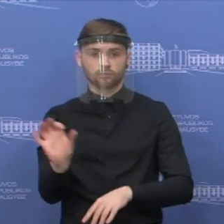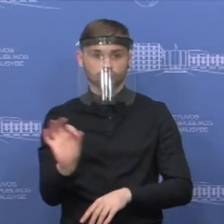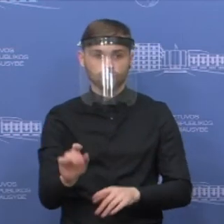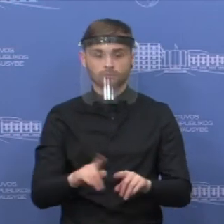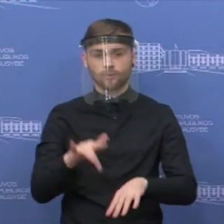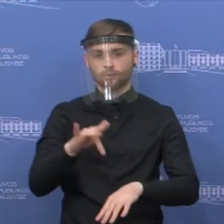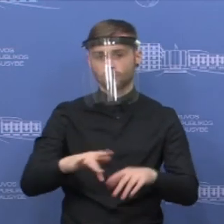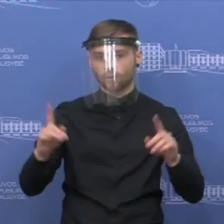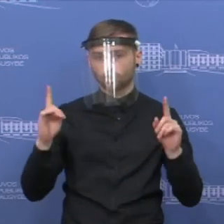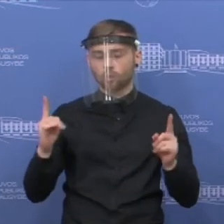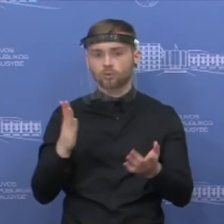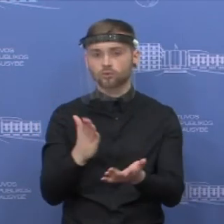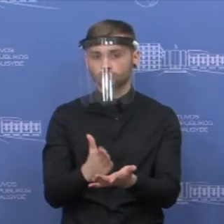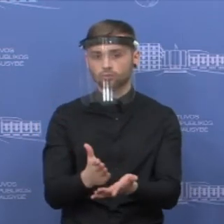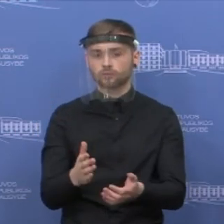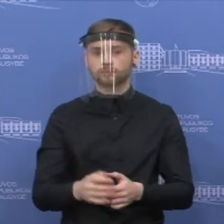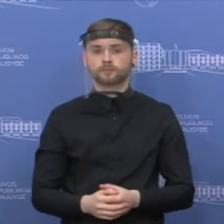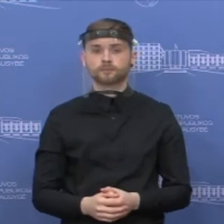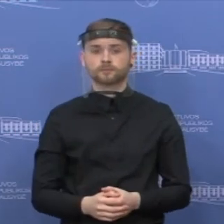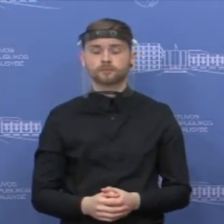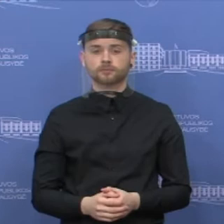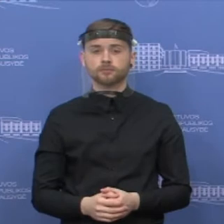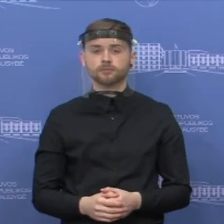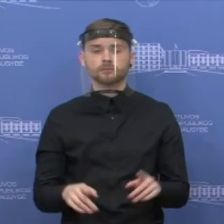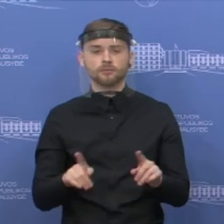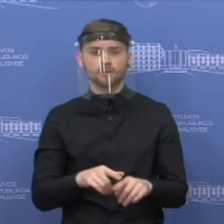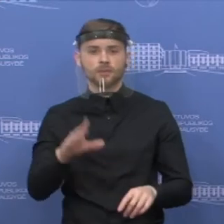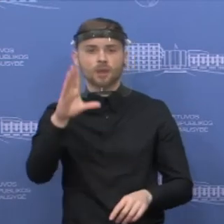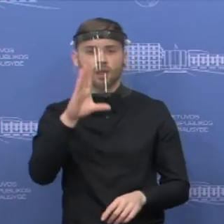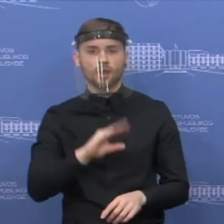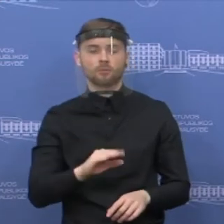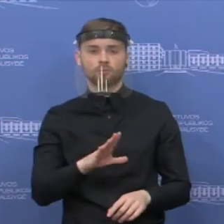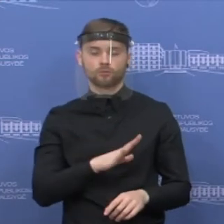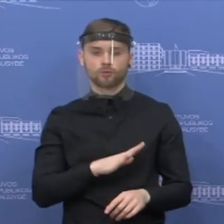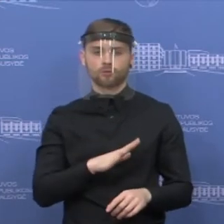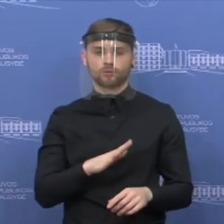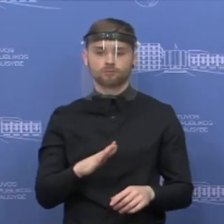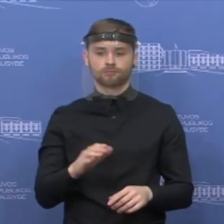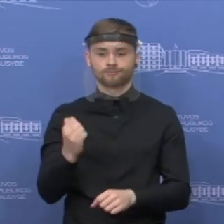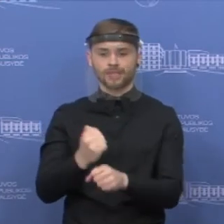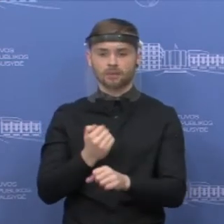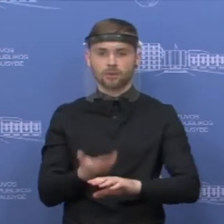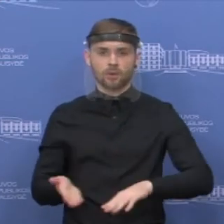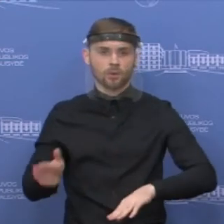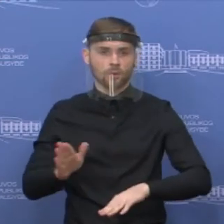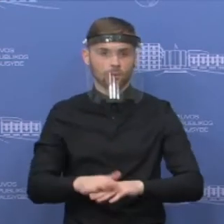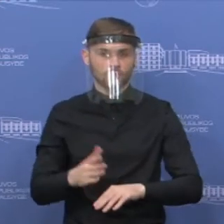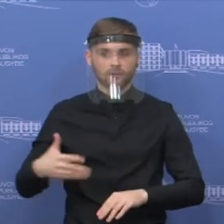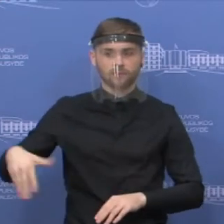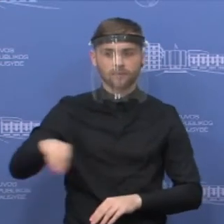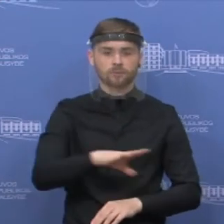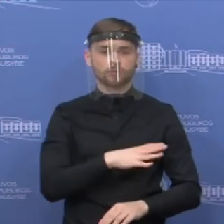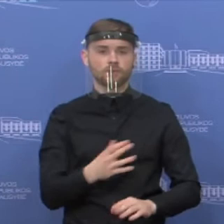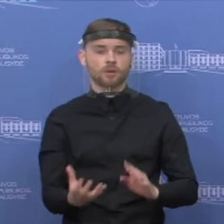saugiai. Mums pavyko atsilyginti mūsų pareigūnam už papildomą darbą. Mūsų pareigūnai gavo